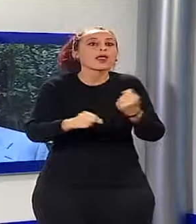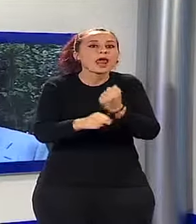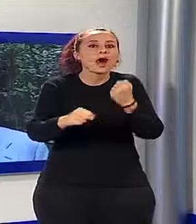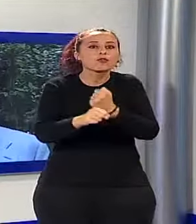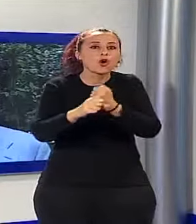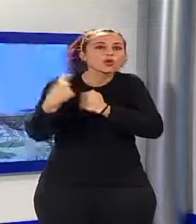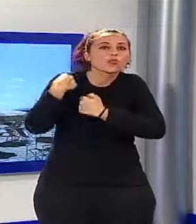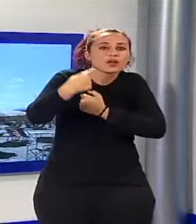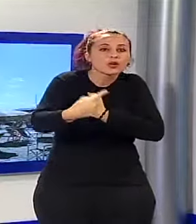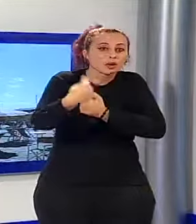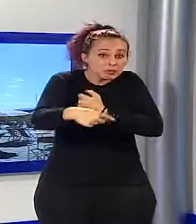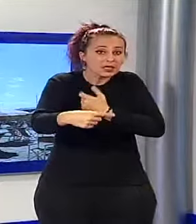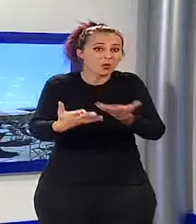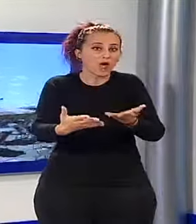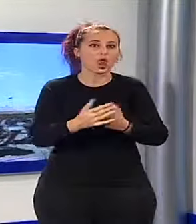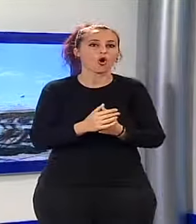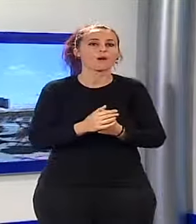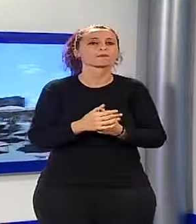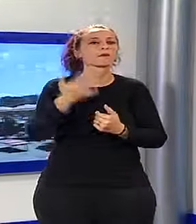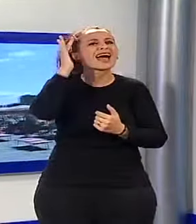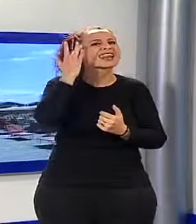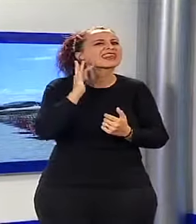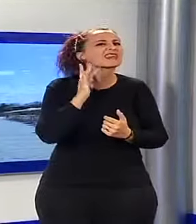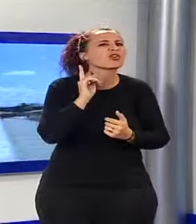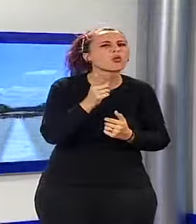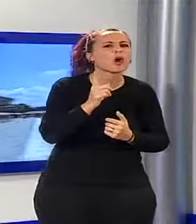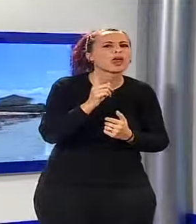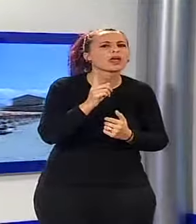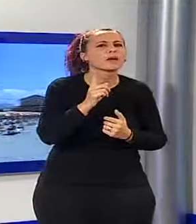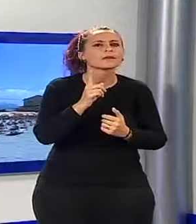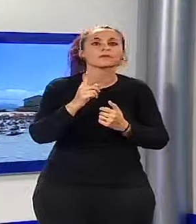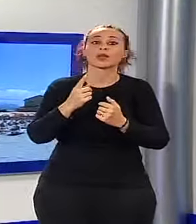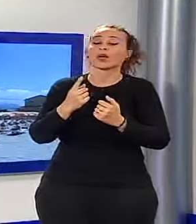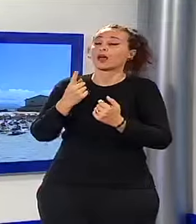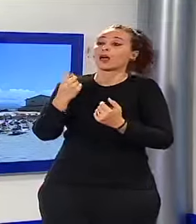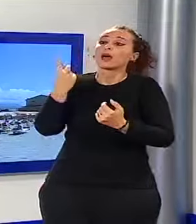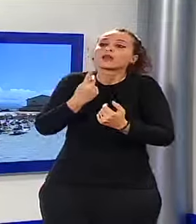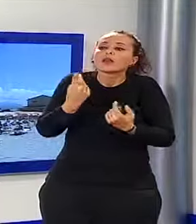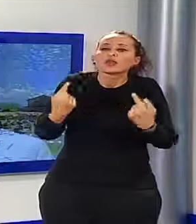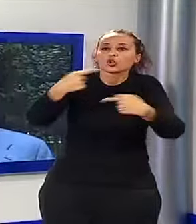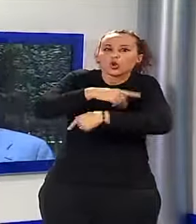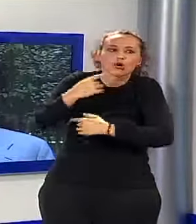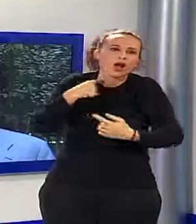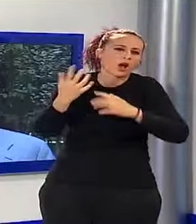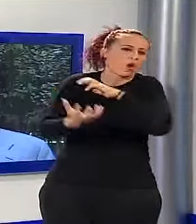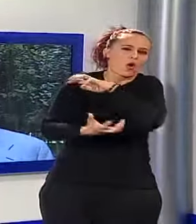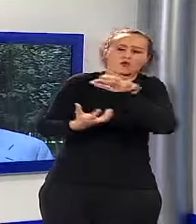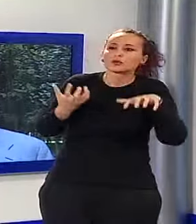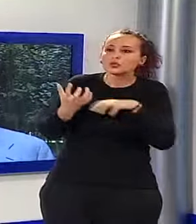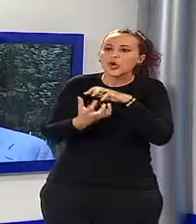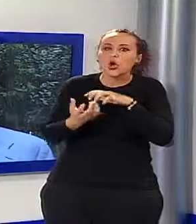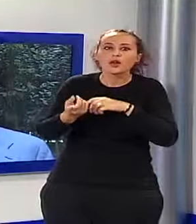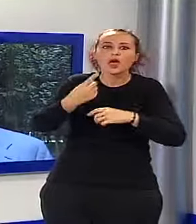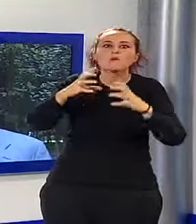nostro e lavoro anche dei partiti. Qual è il rischio se non dovesse andare in porto? E ritorna il caos come prima, nessuno nel nostro